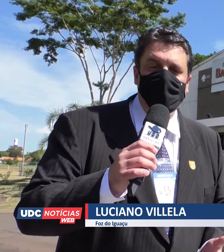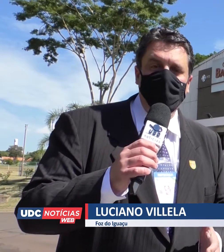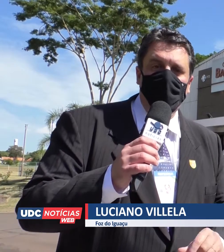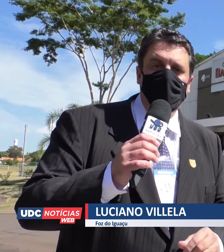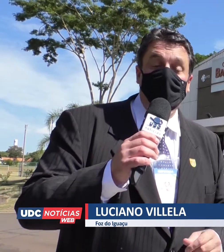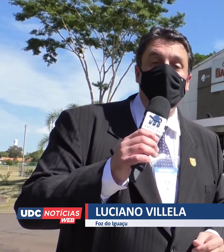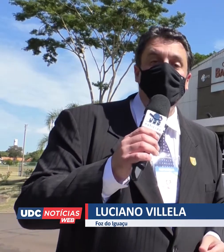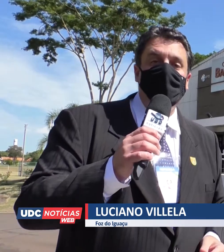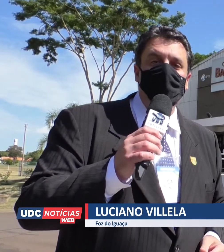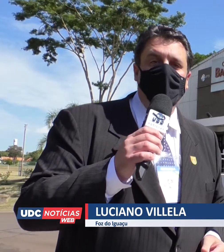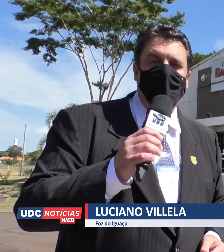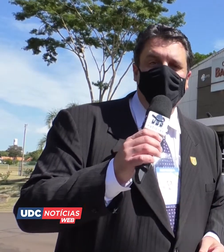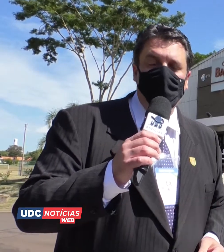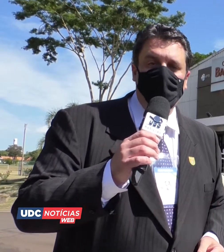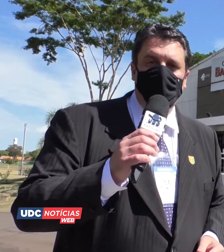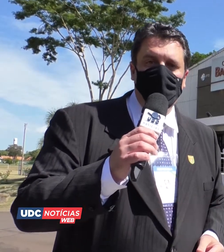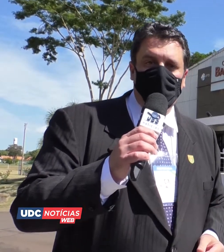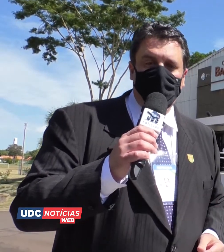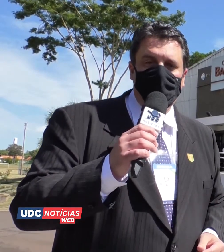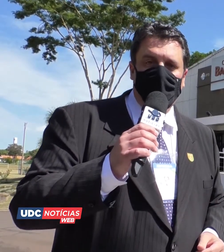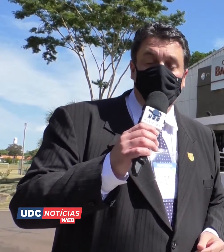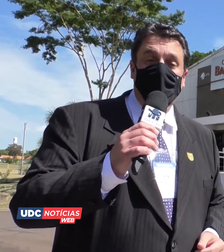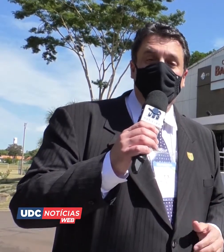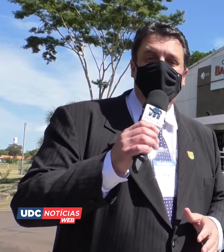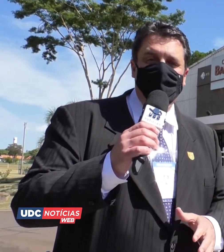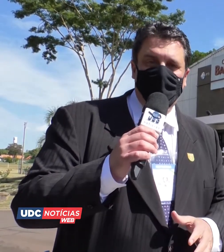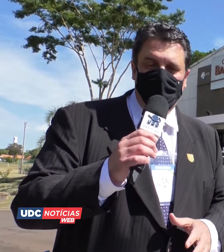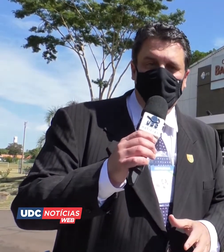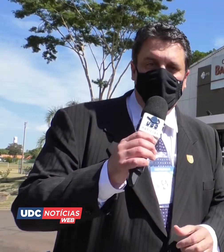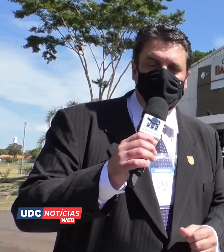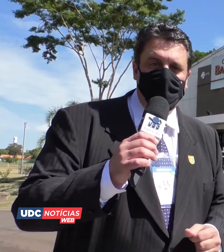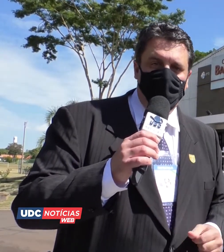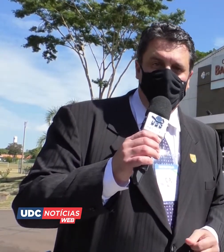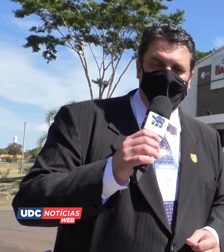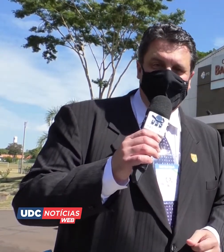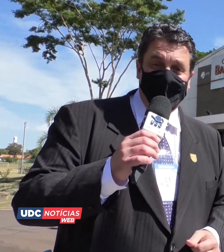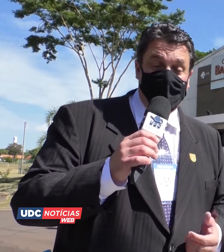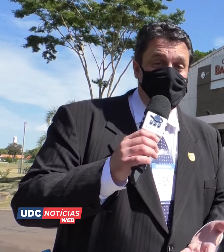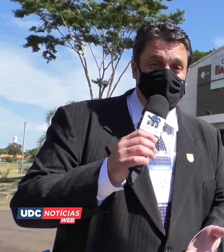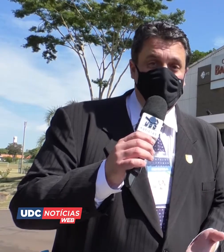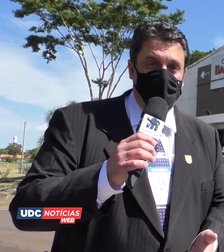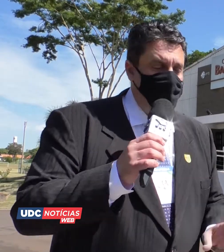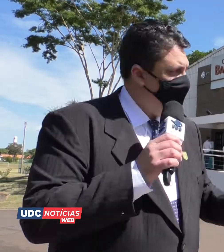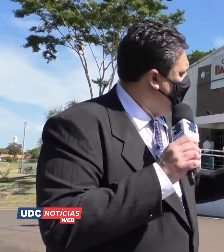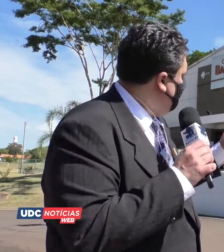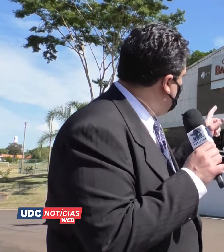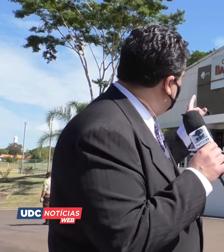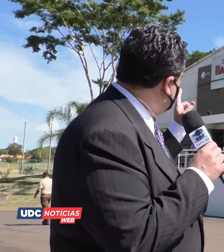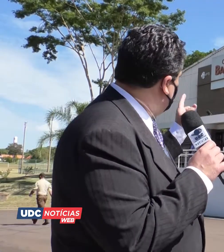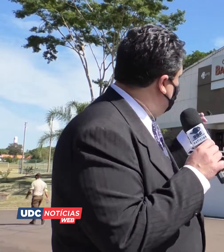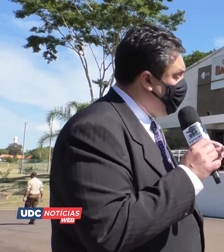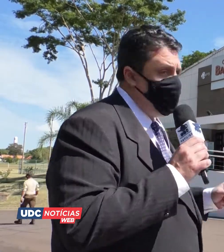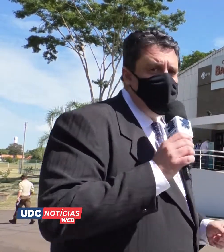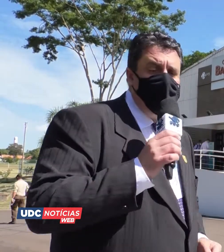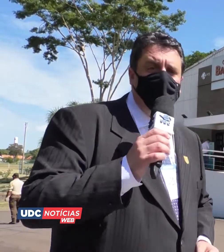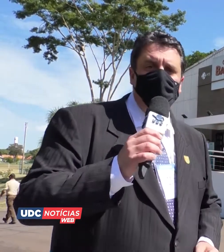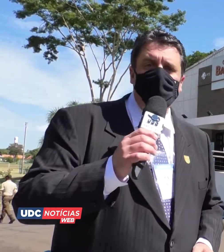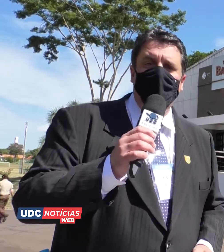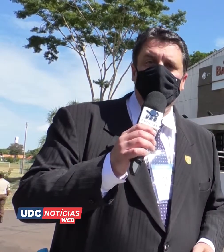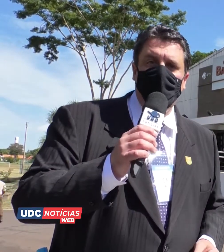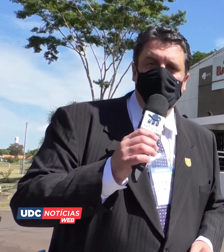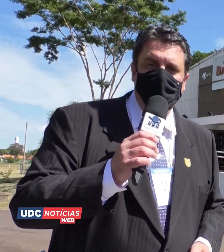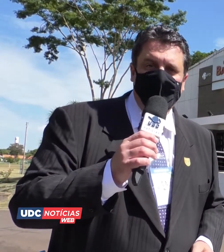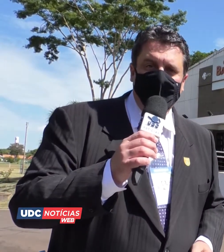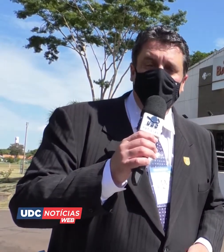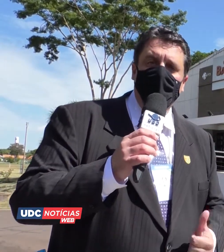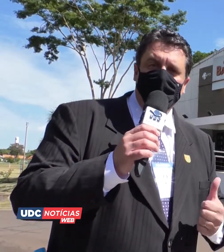participar da cerimônia de transmissão de cargo do novo diretor-geral do lado brasileiro da Itaipu. Essa cerimônia aconteceu aqui no Cine Teatro